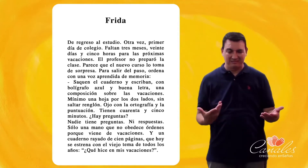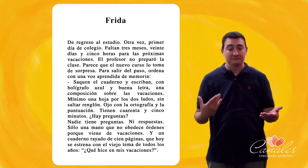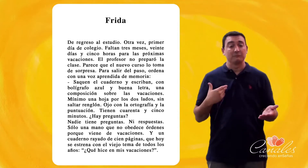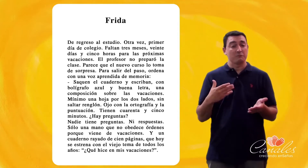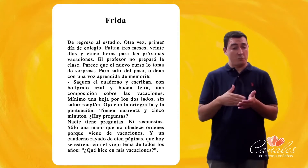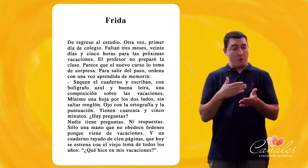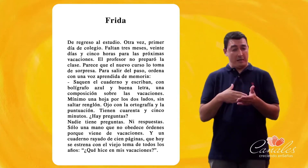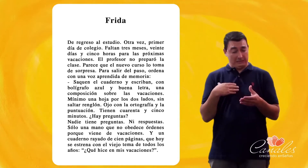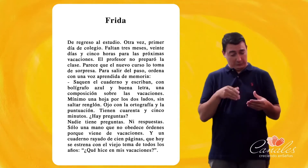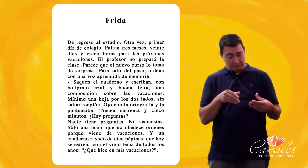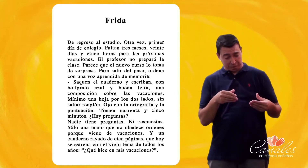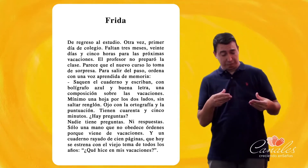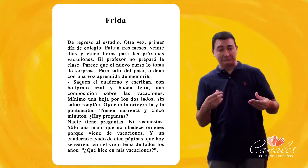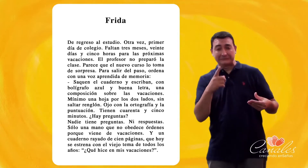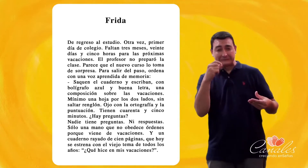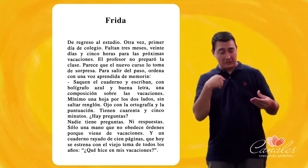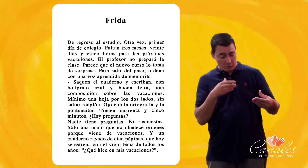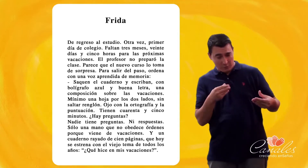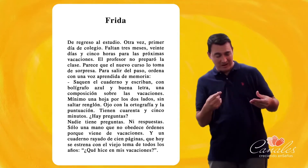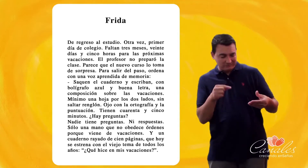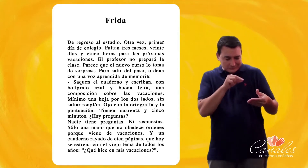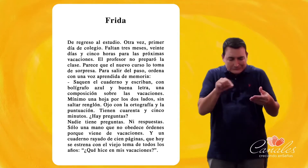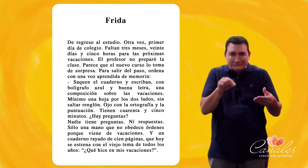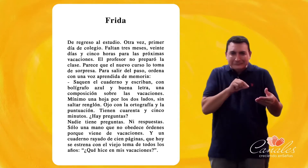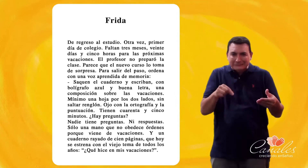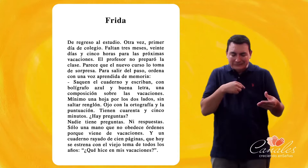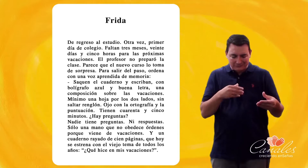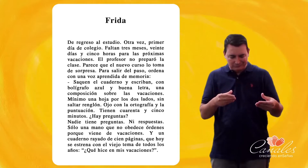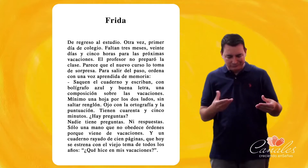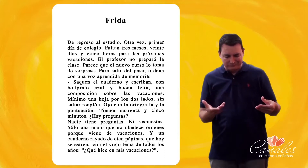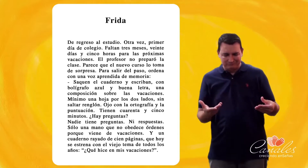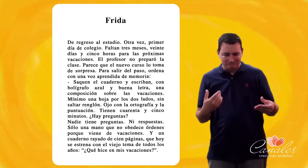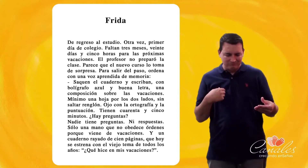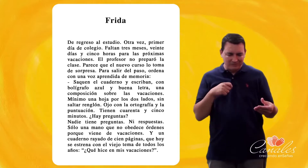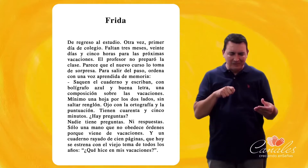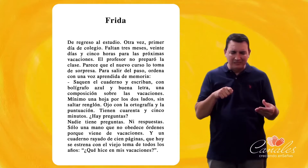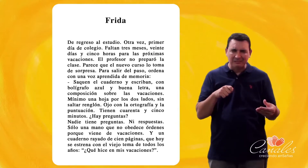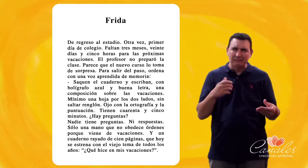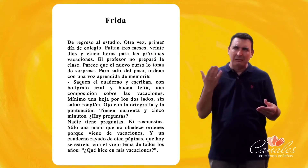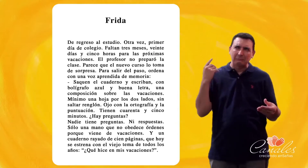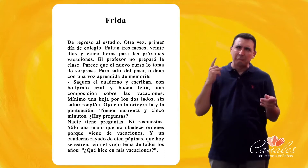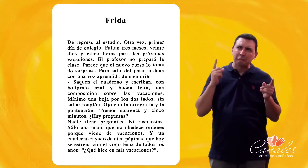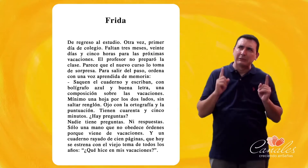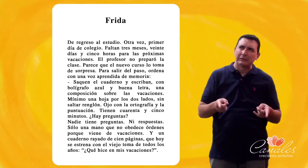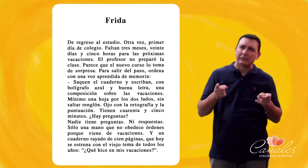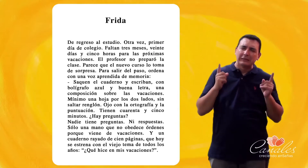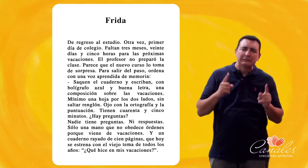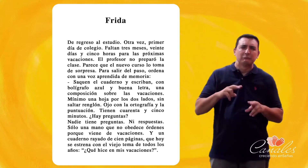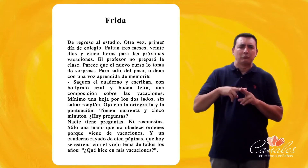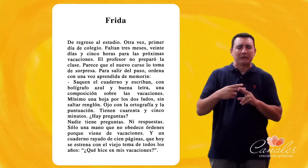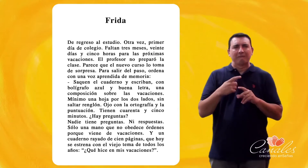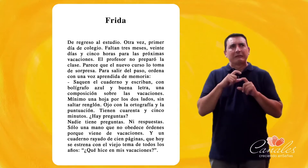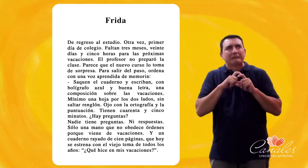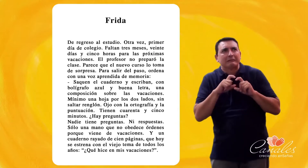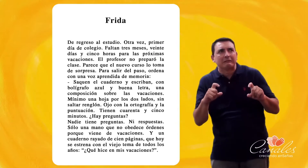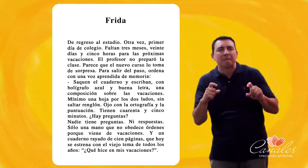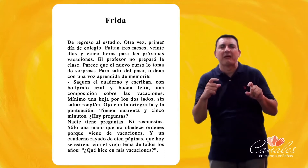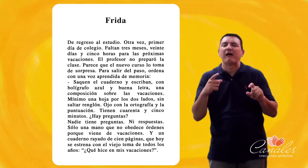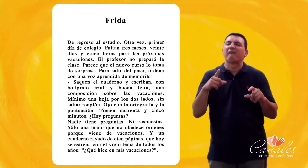Y un cuaderno rayado de 100 páginas Que hoy se estrena con el viejo tema de todos los años ¿Qué hice en